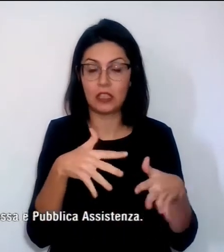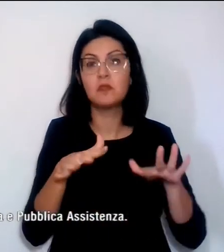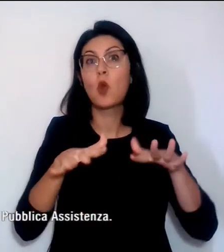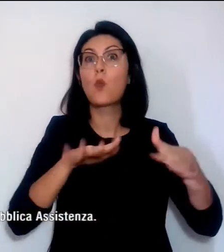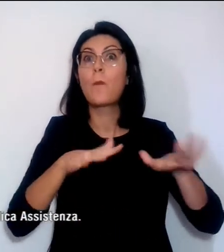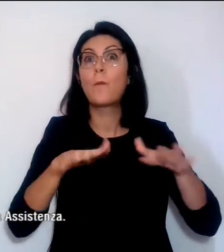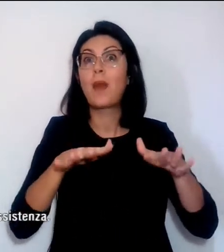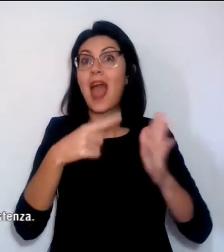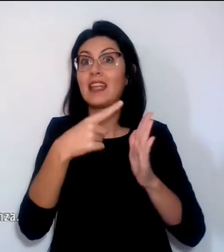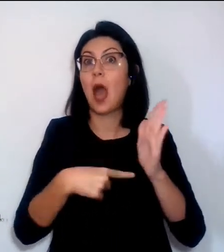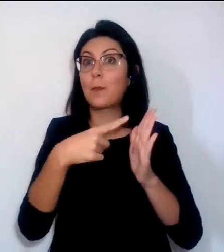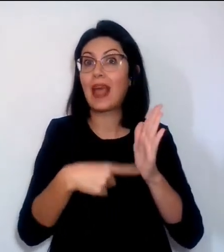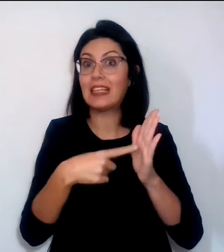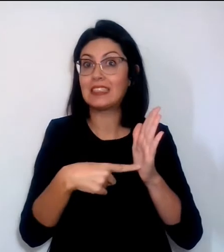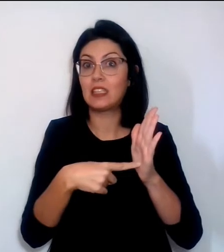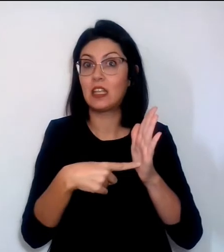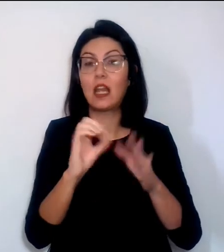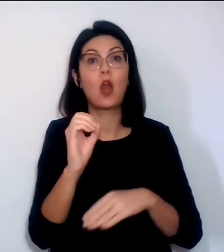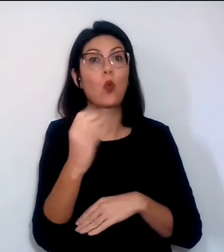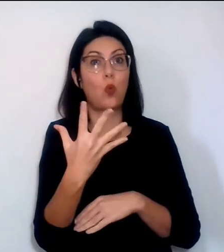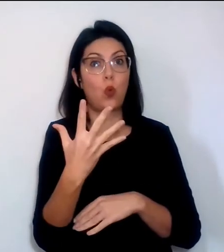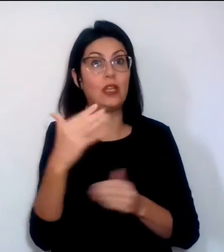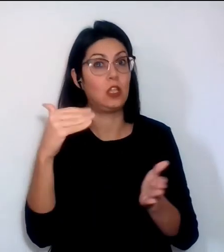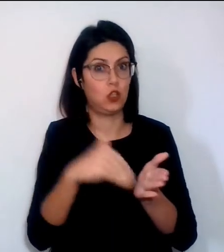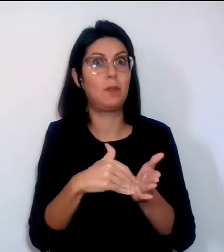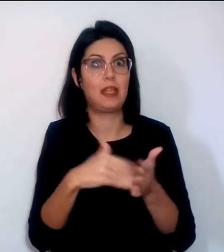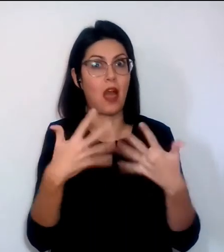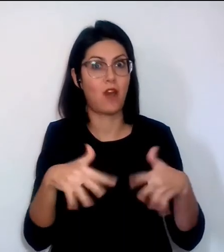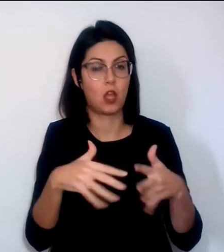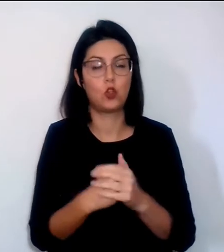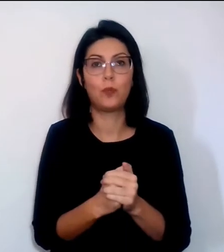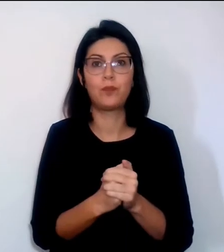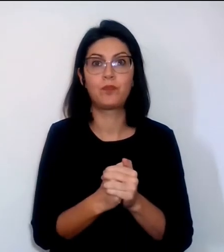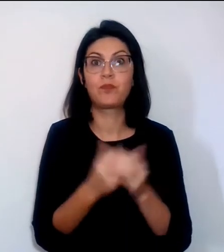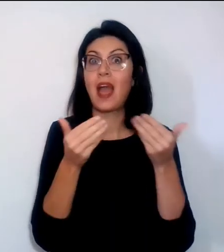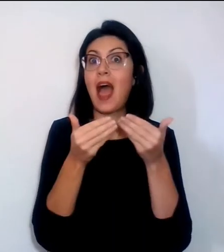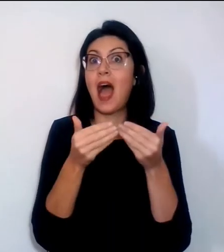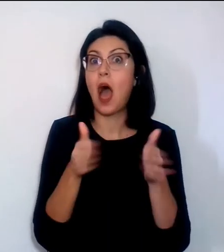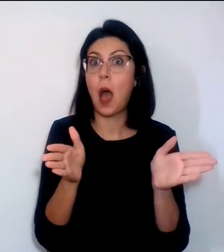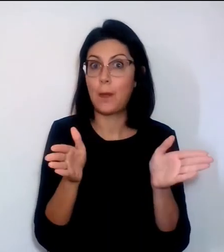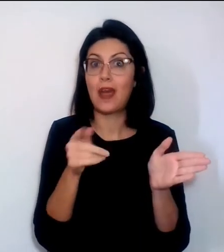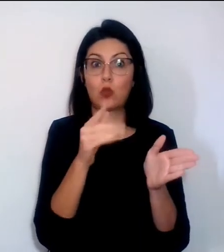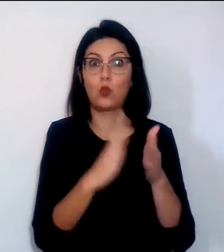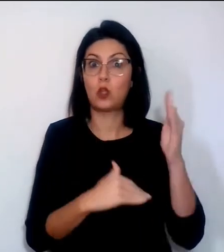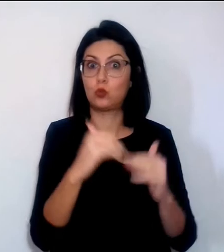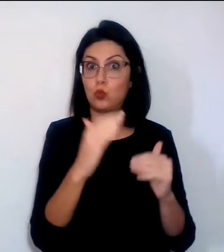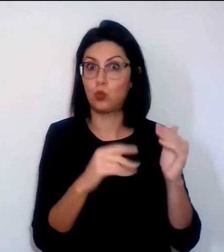mensile di 15.000. L'apertura della struttura lo scorso 6 maggio è stata